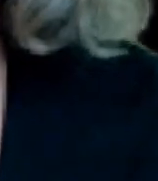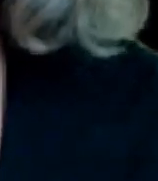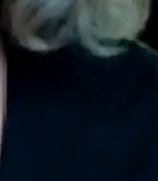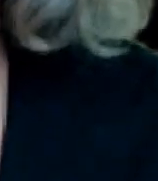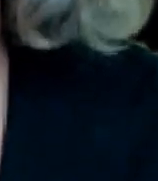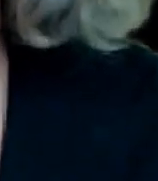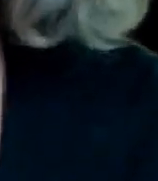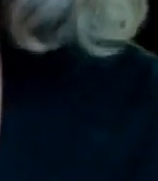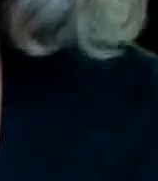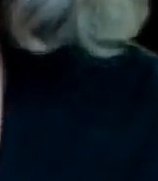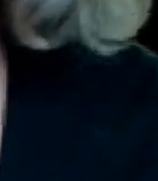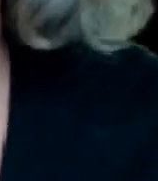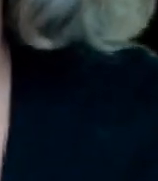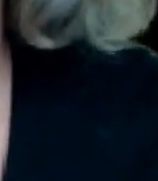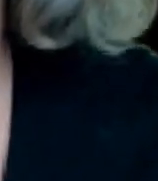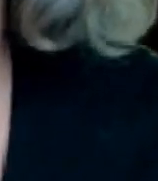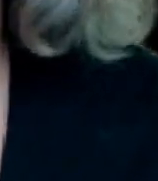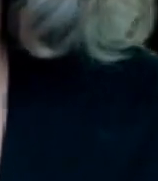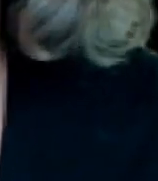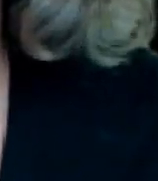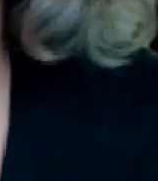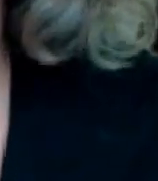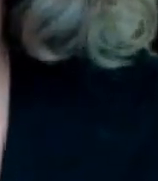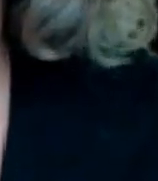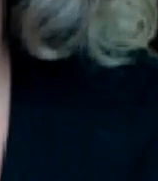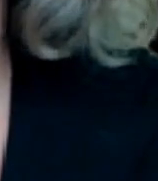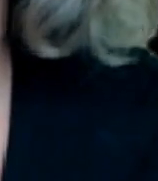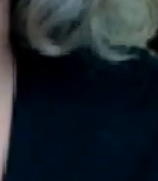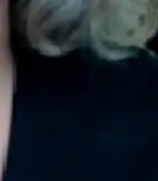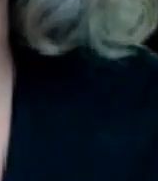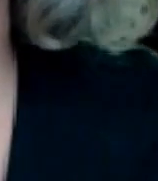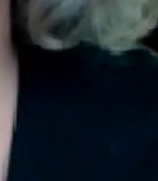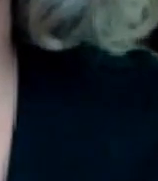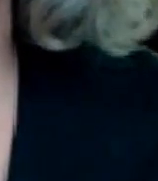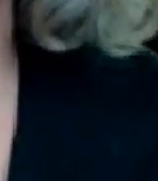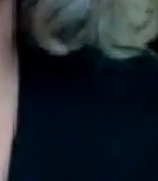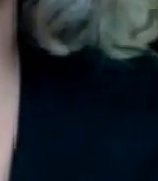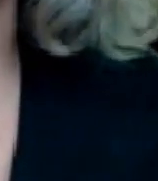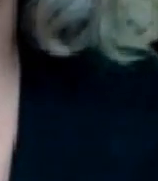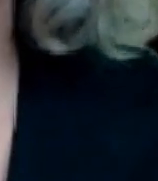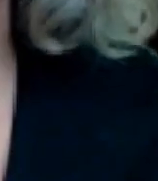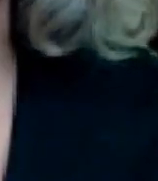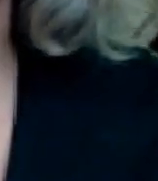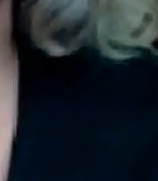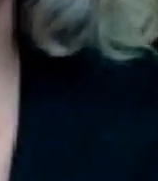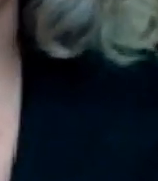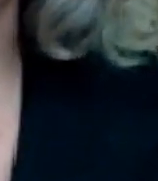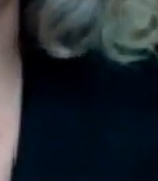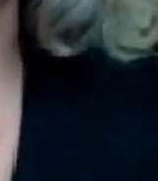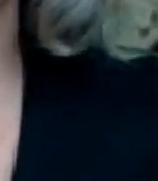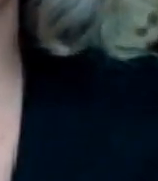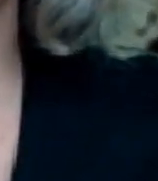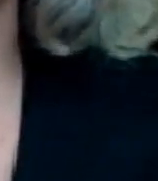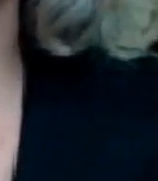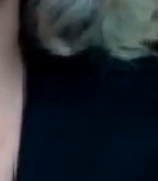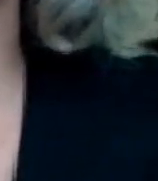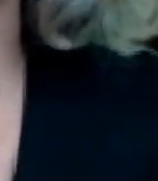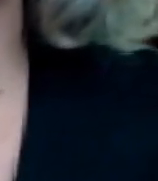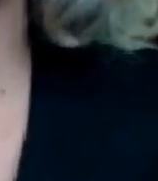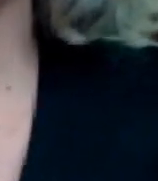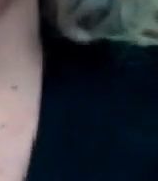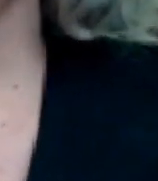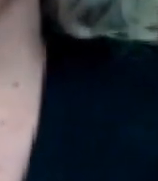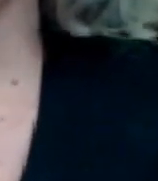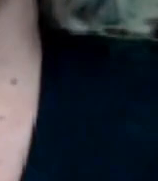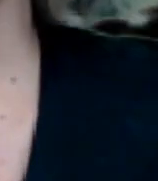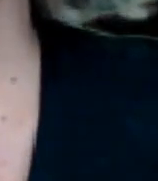este asunto Independientemente de que yo haya entregado una tesis, independientemente de que me haya acercado al señor presidente